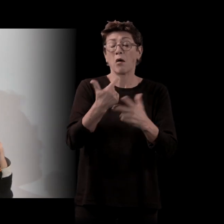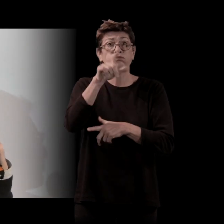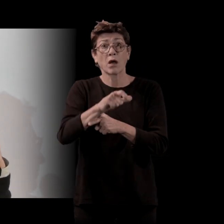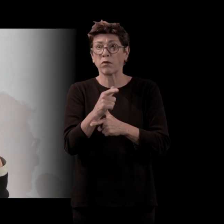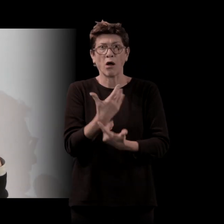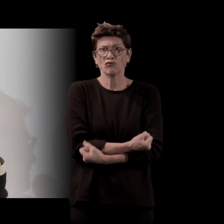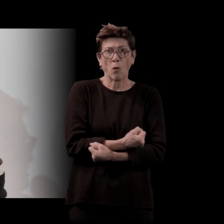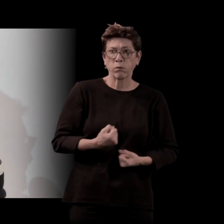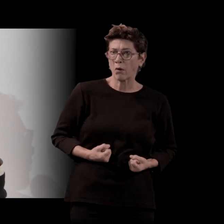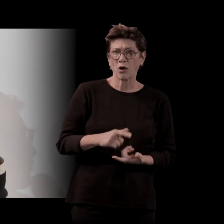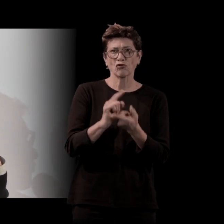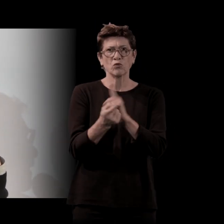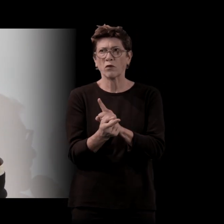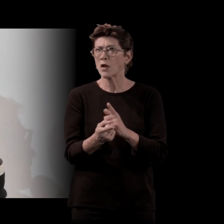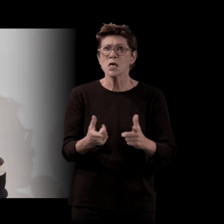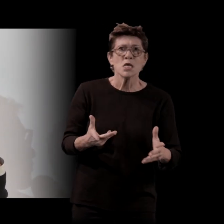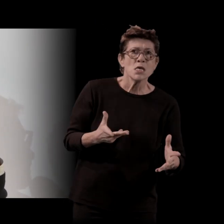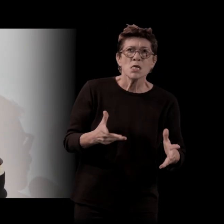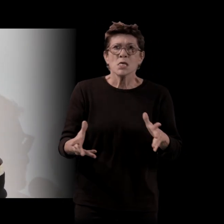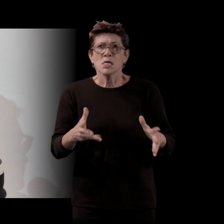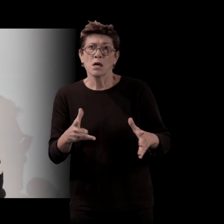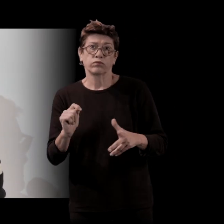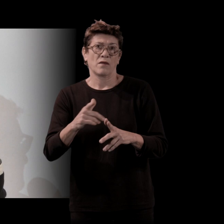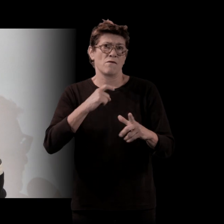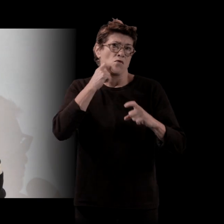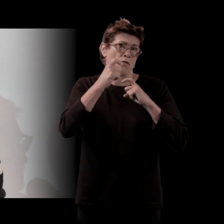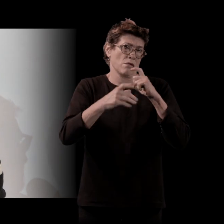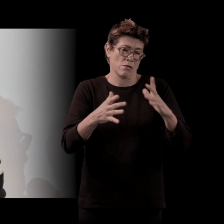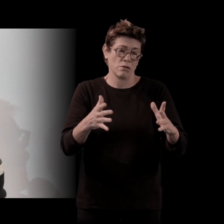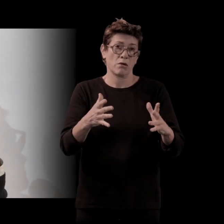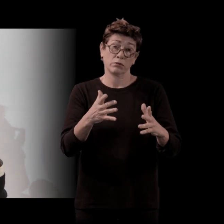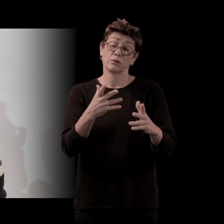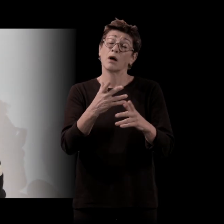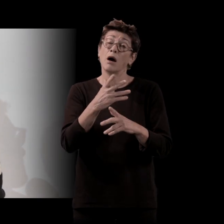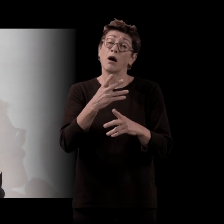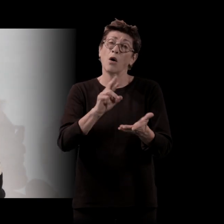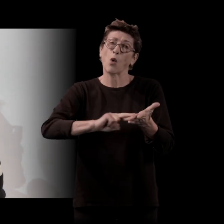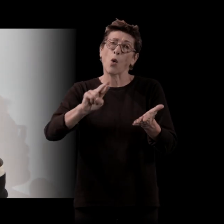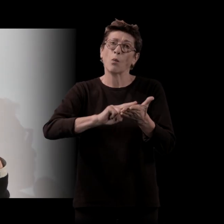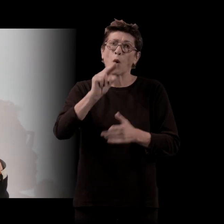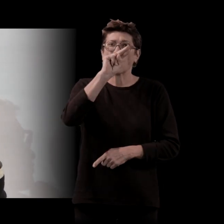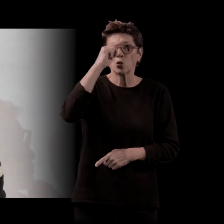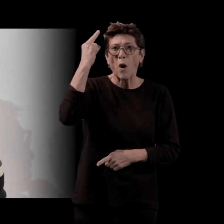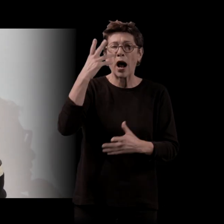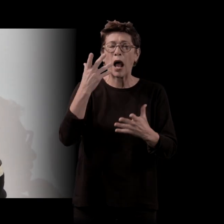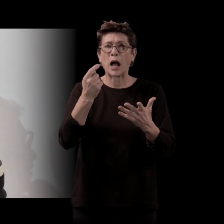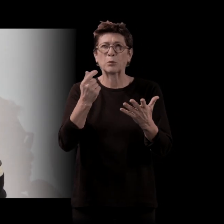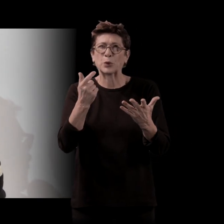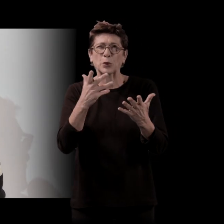tous, on va dire. C'est un roman noir. Donc, il une intrigue criminelle liminaire qui sert à parler d'autre chose, raconter